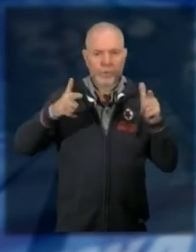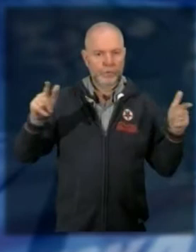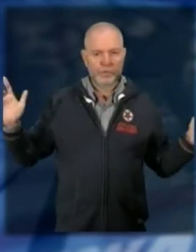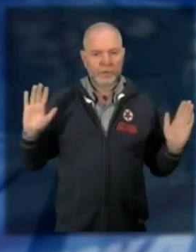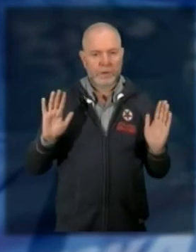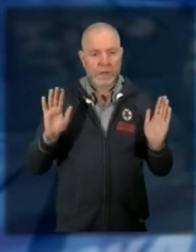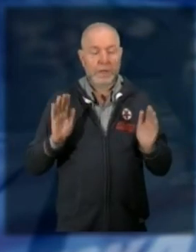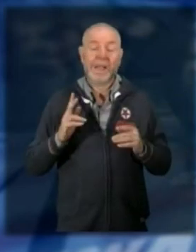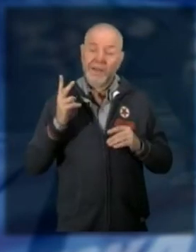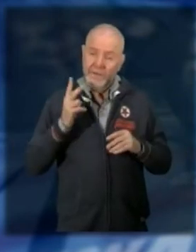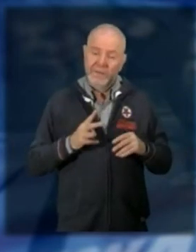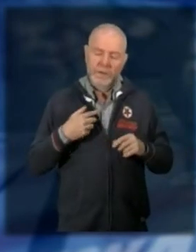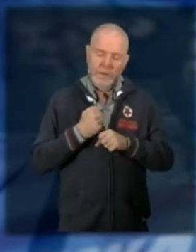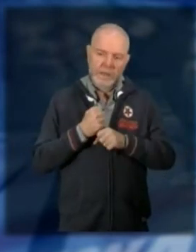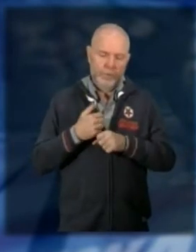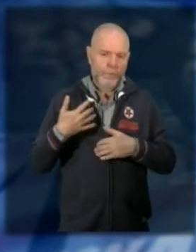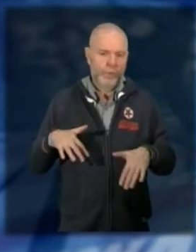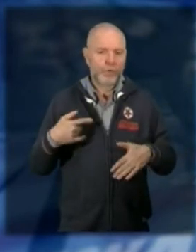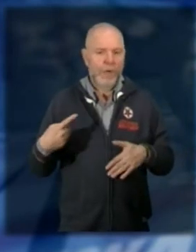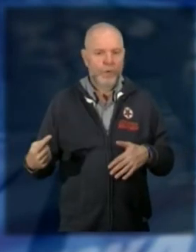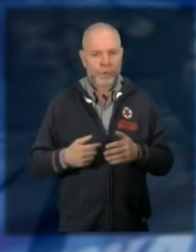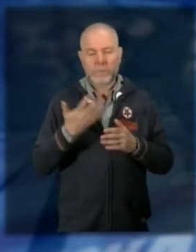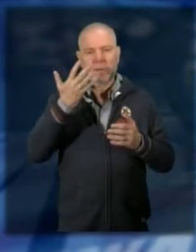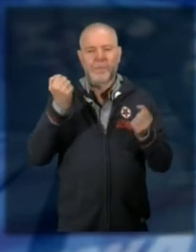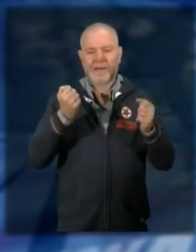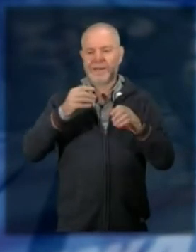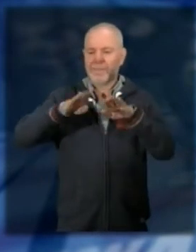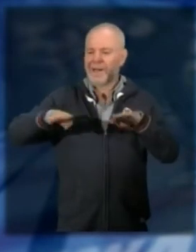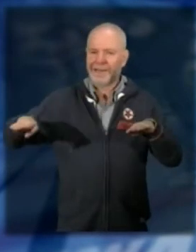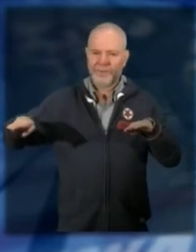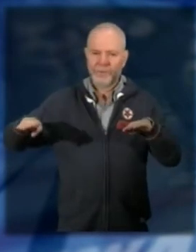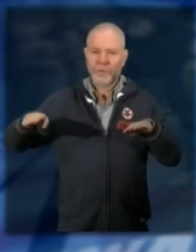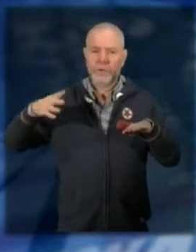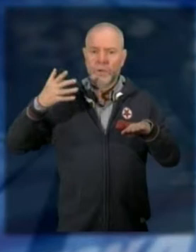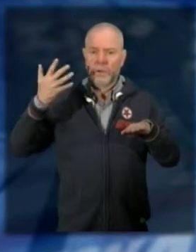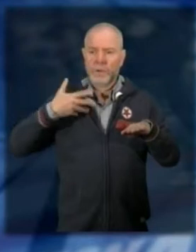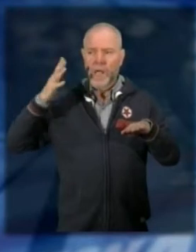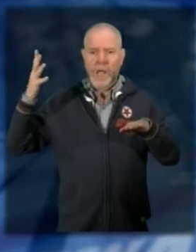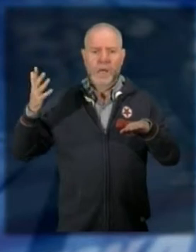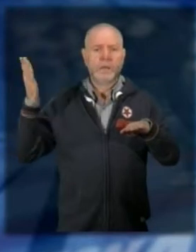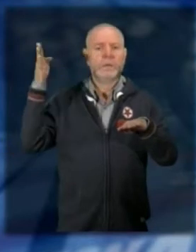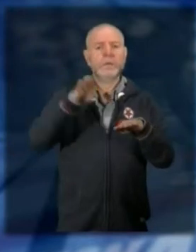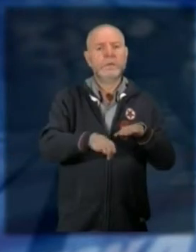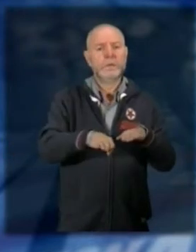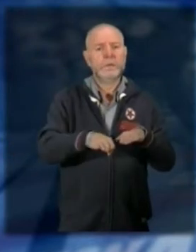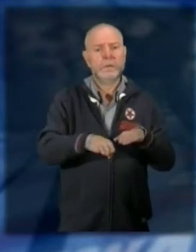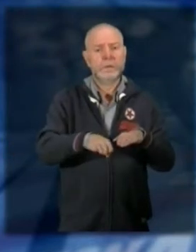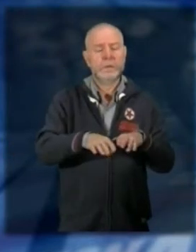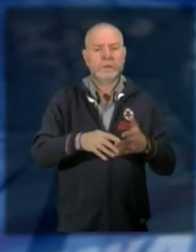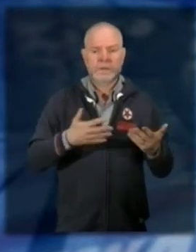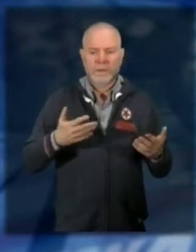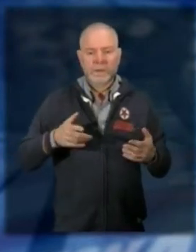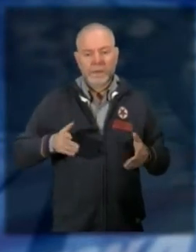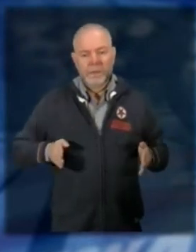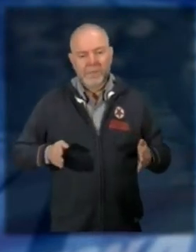ma molto rimane da fare i parcheggi riservati ai disabili spesso sono occupati da automobilisti indisciplinati in marciapiedi in